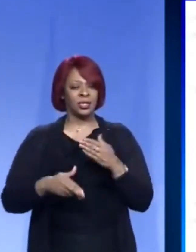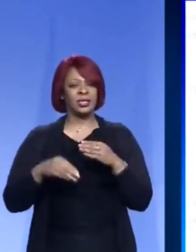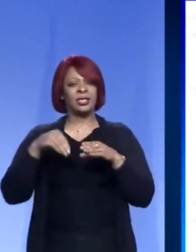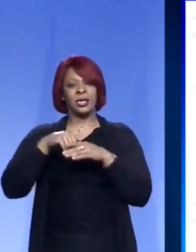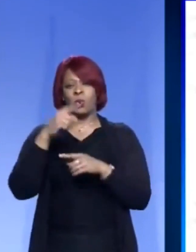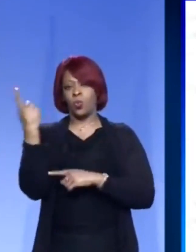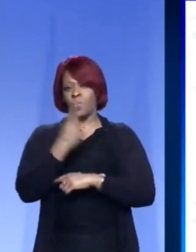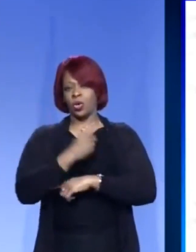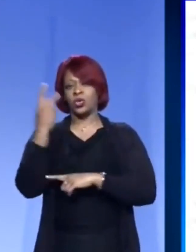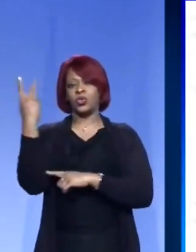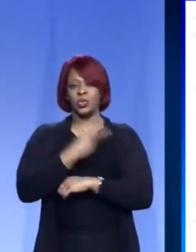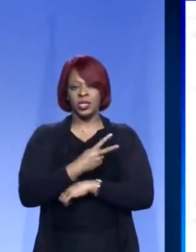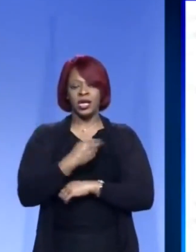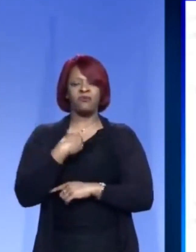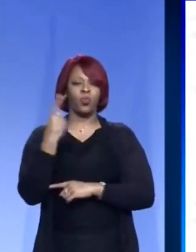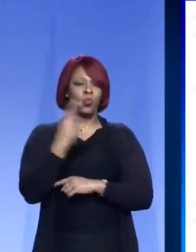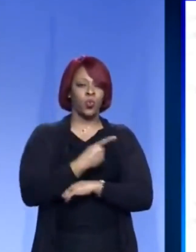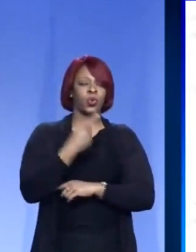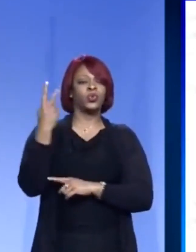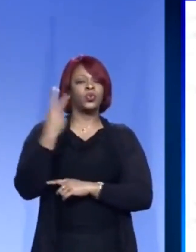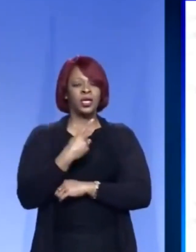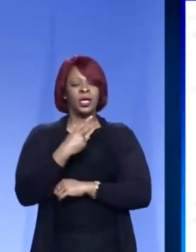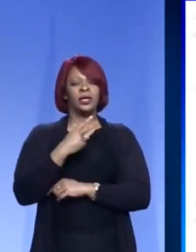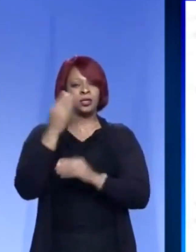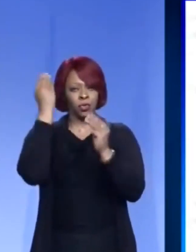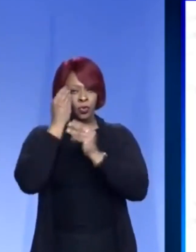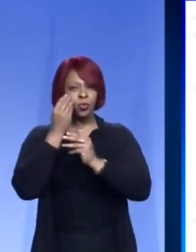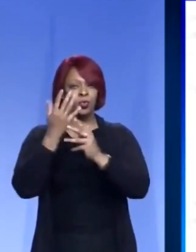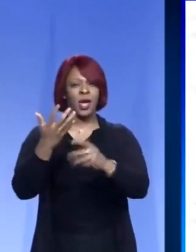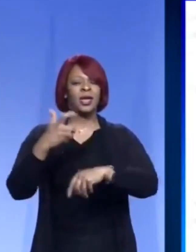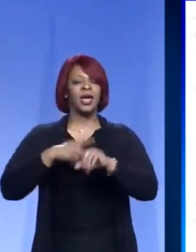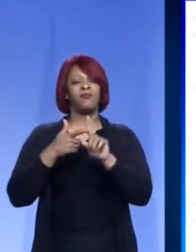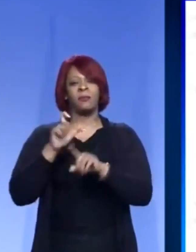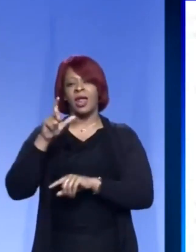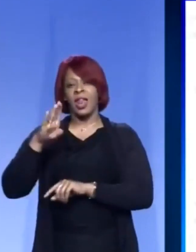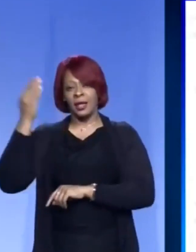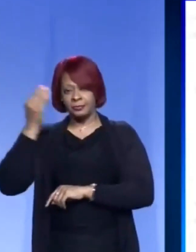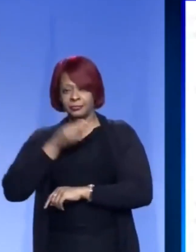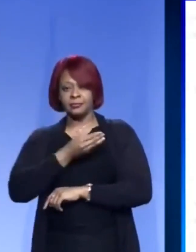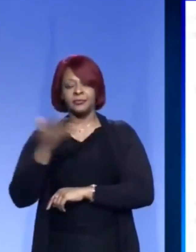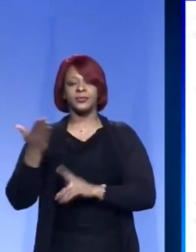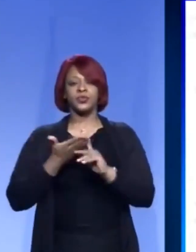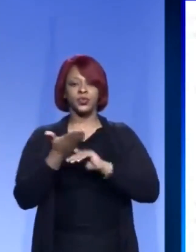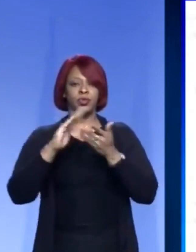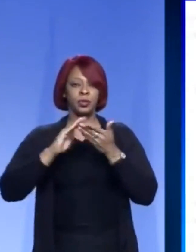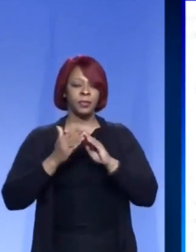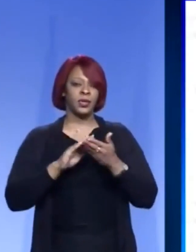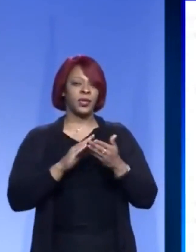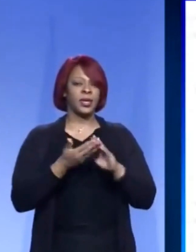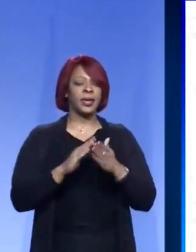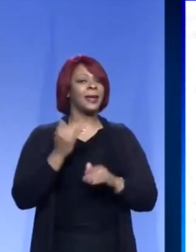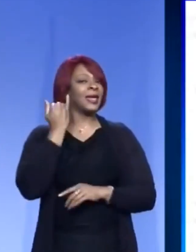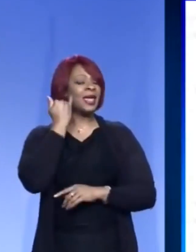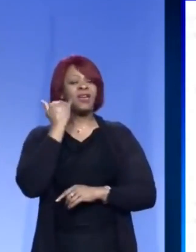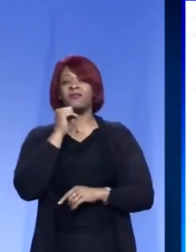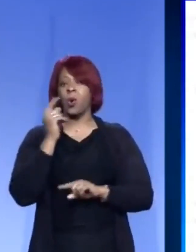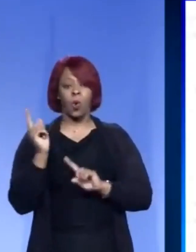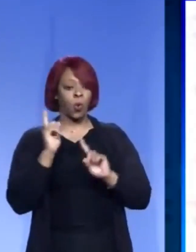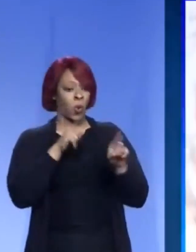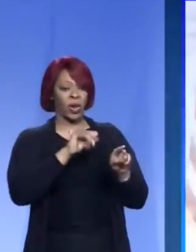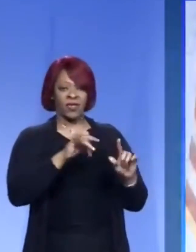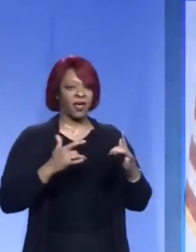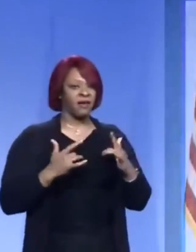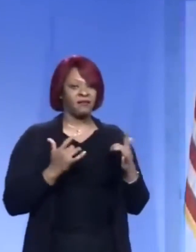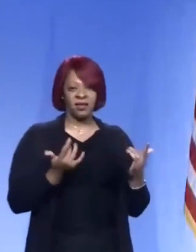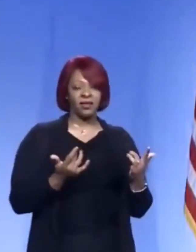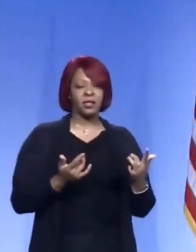desinfectante de manos para protegerlos de contraer el virus. Necesitamos mantenerlos socialmente distantes unos de otros, con al menos